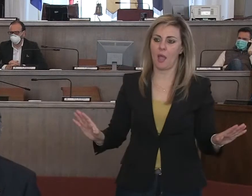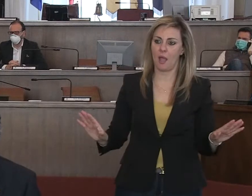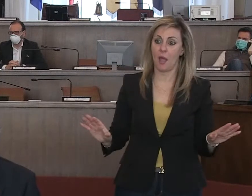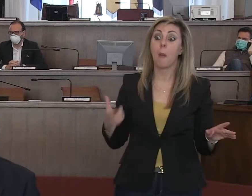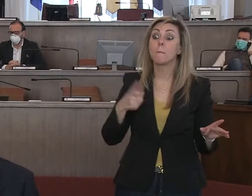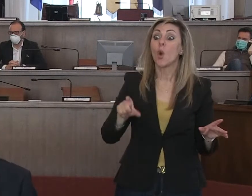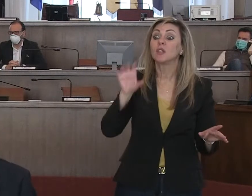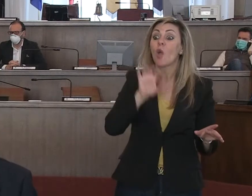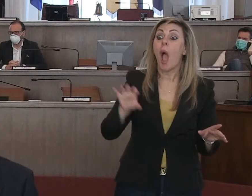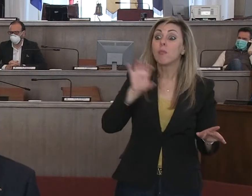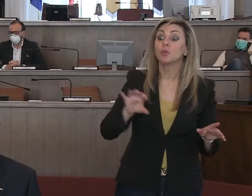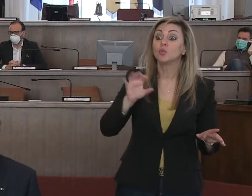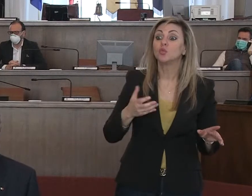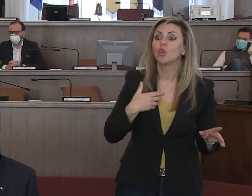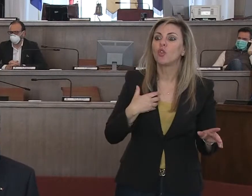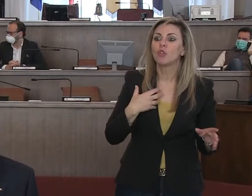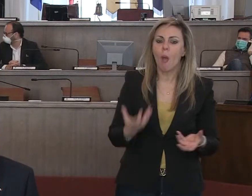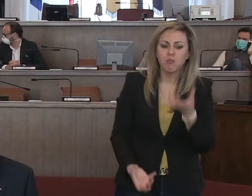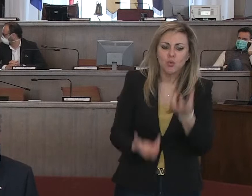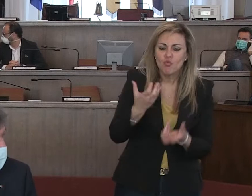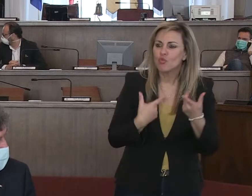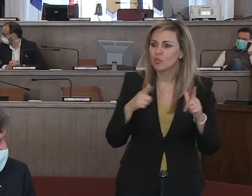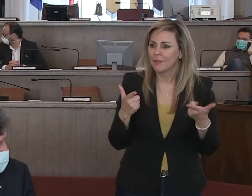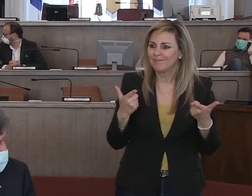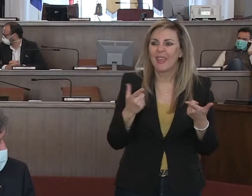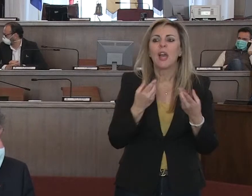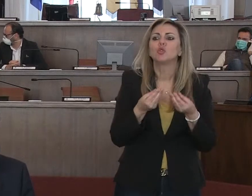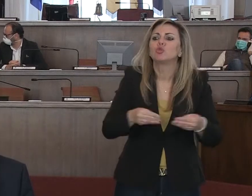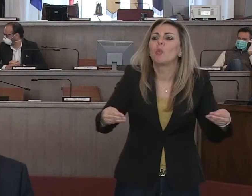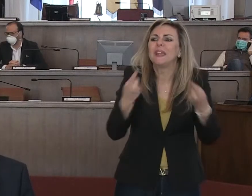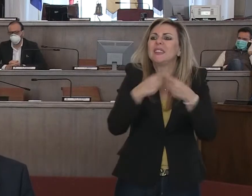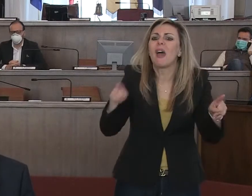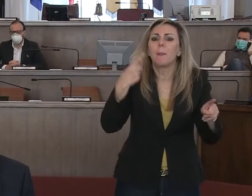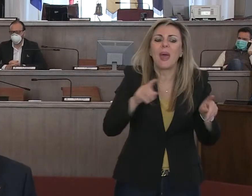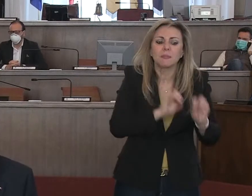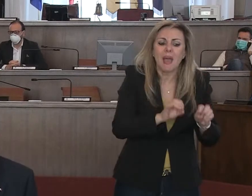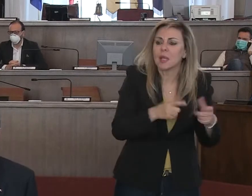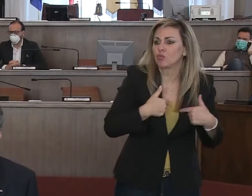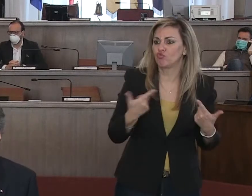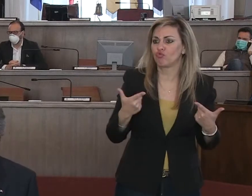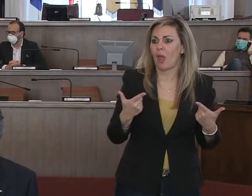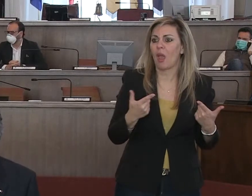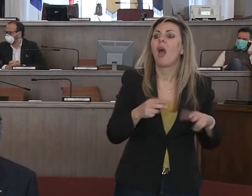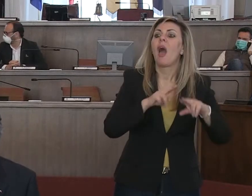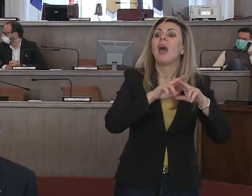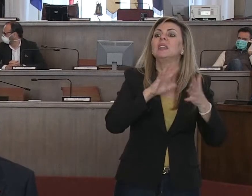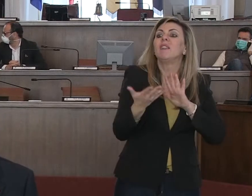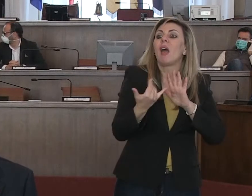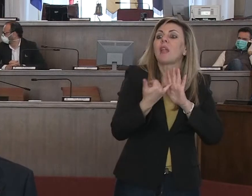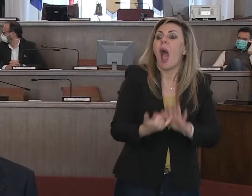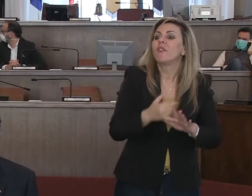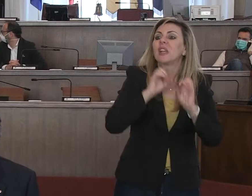elementi, non abbiamo inceneritori o strumenti diversi di trattamento finale del rifiuto e quindi